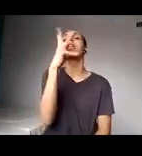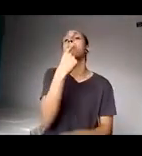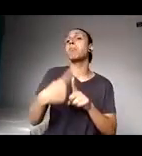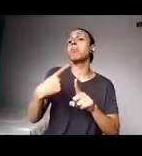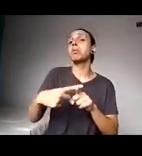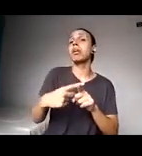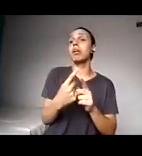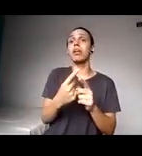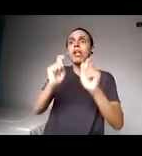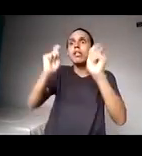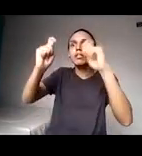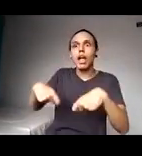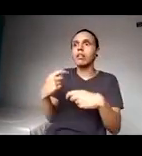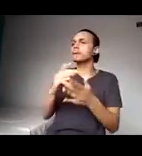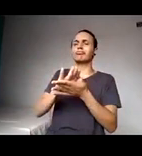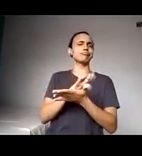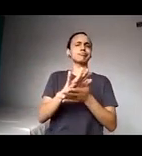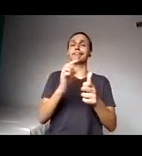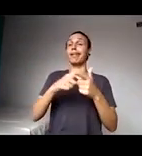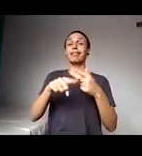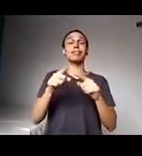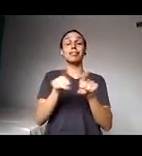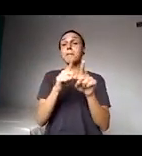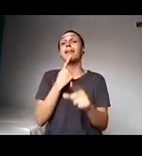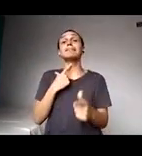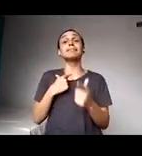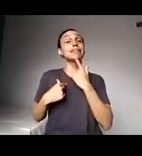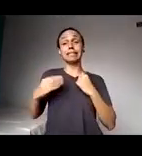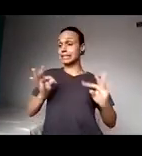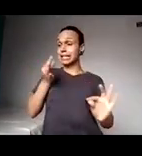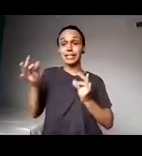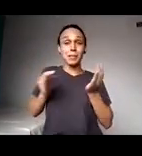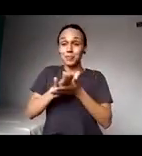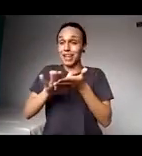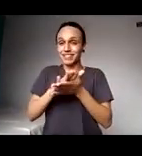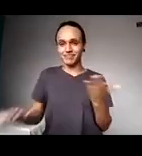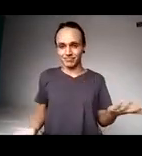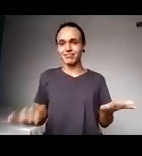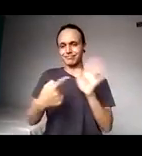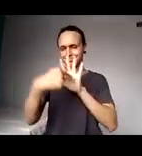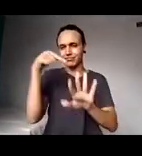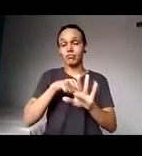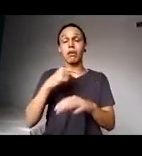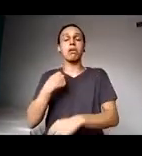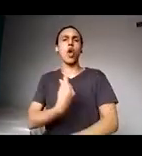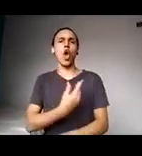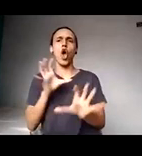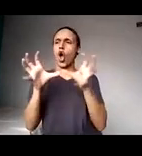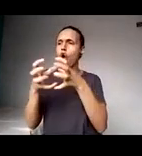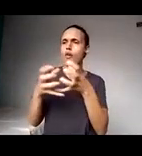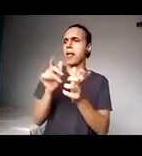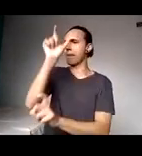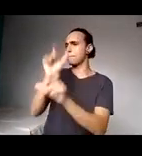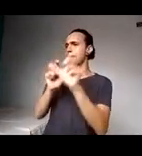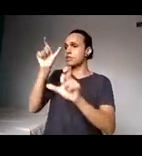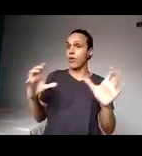eu estou convivendo com pessoas, principalmente na Fiocruz, que demonstram ter muita condição